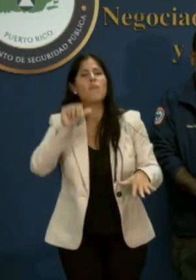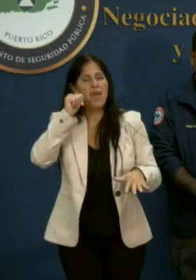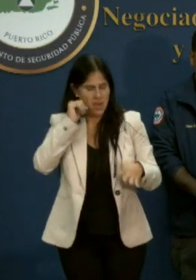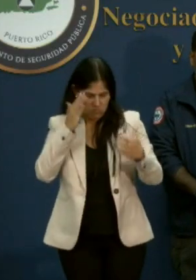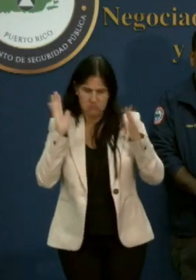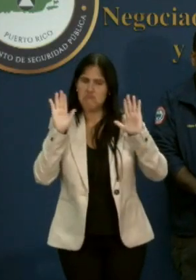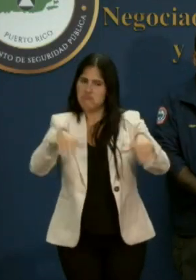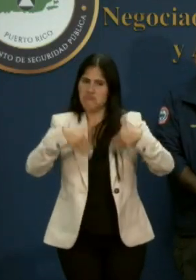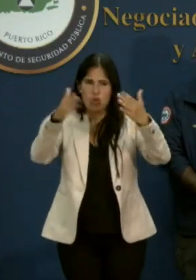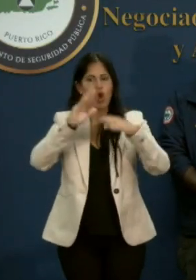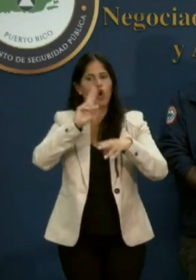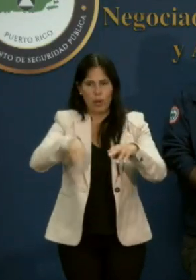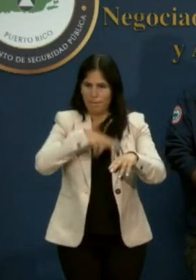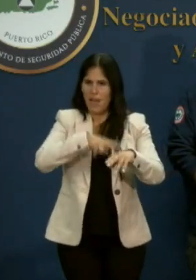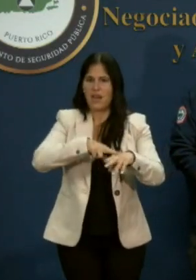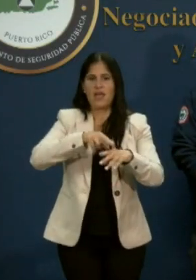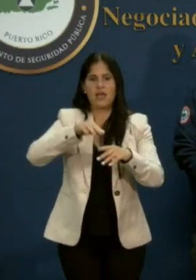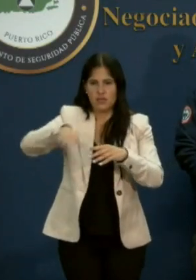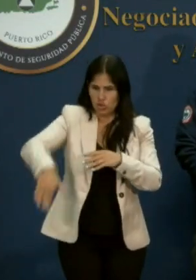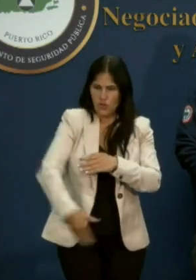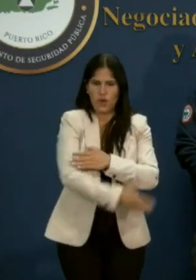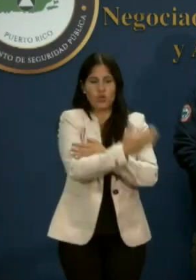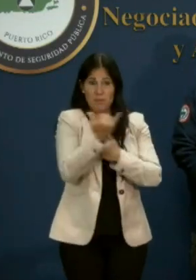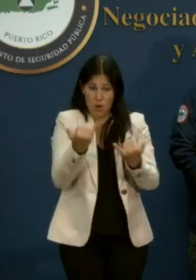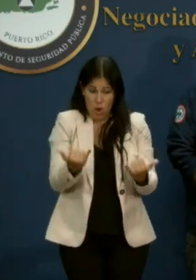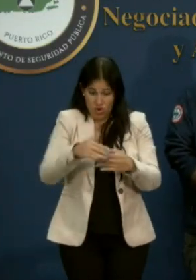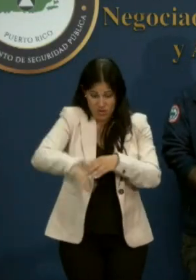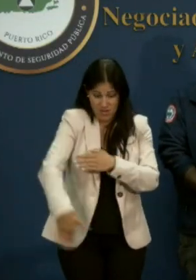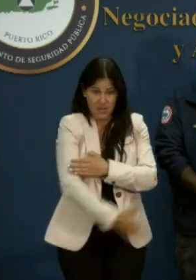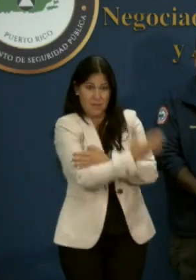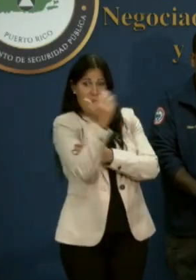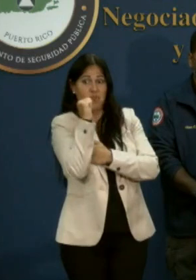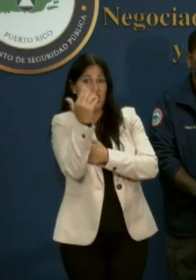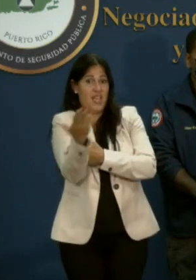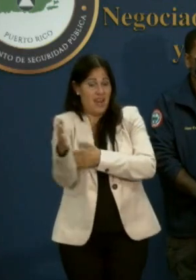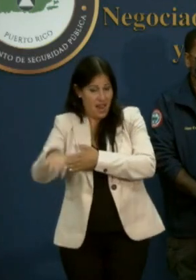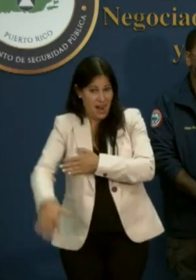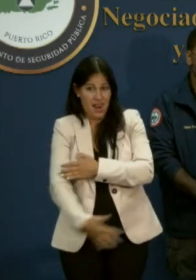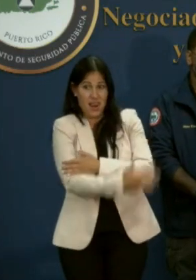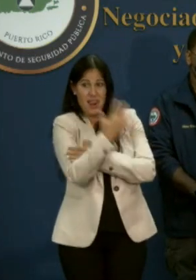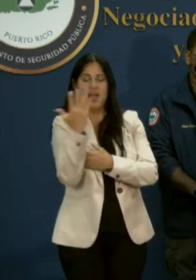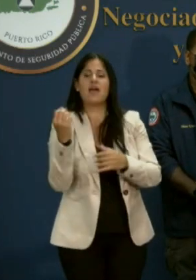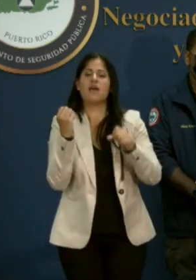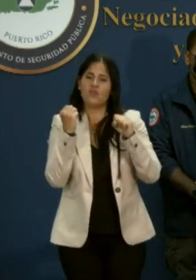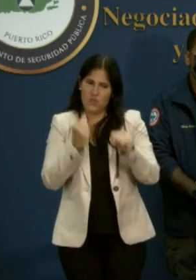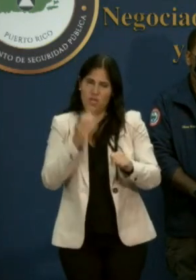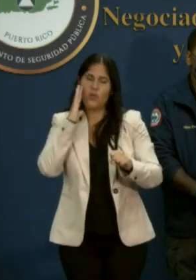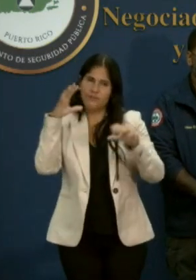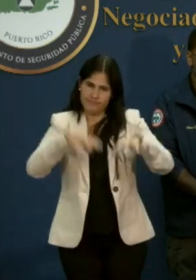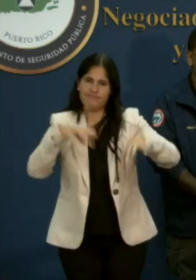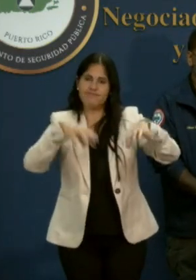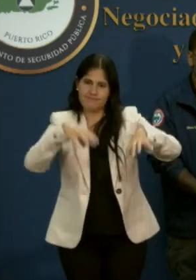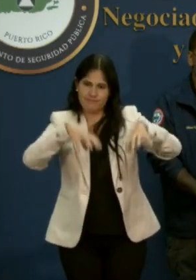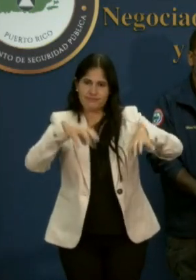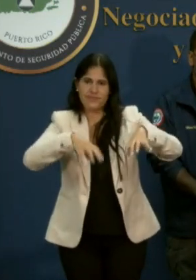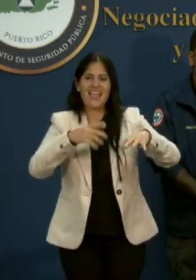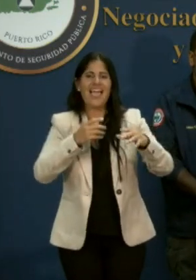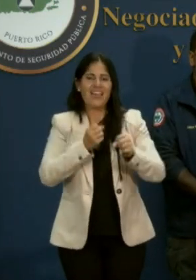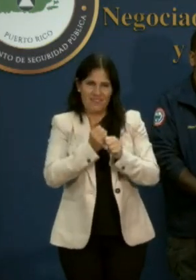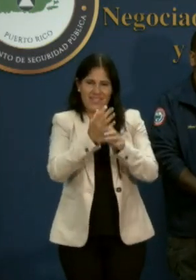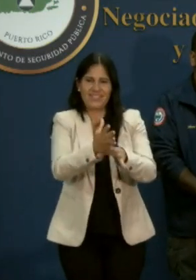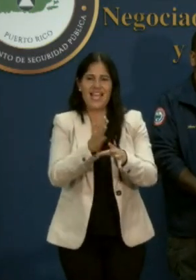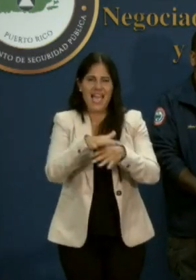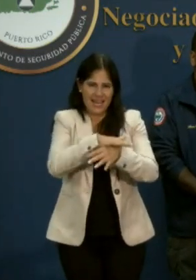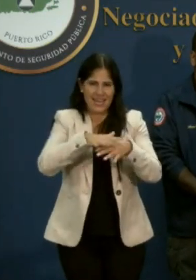esta noche y mañana en la madrugada, podríamos tener fuertes lluvias afectando, especialmente en las mismas porciones que